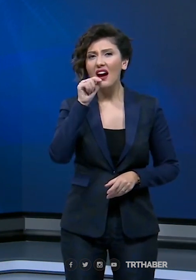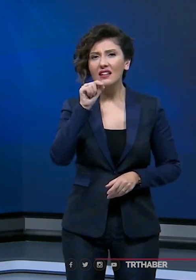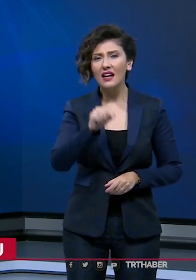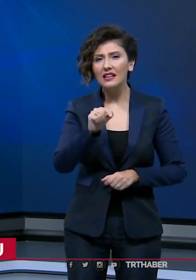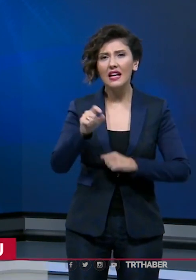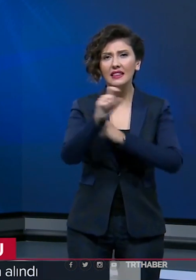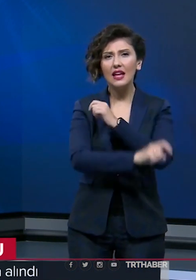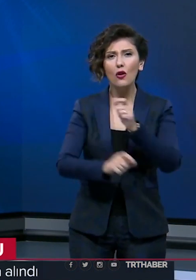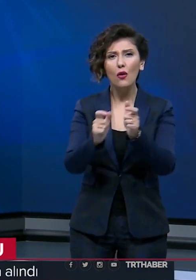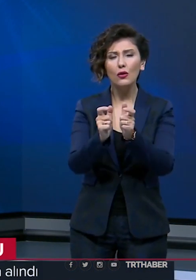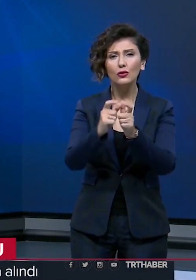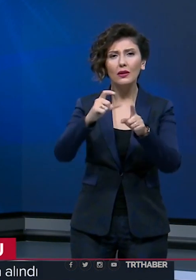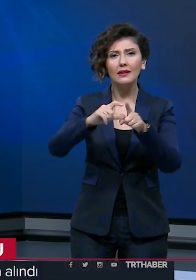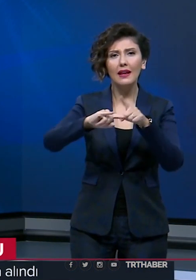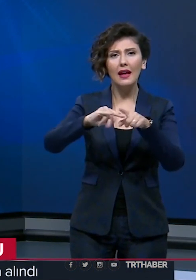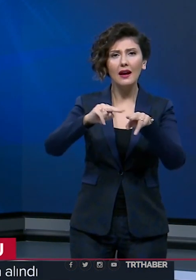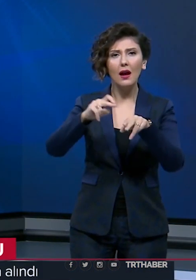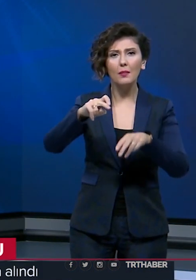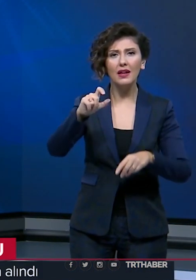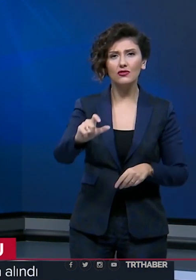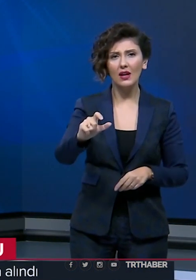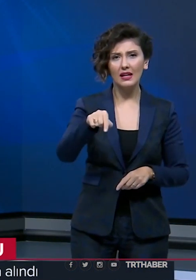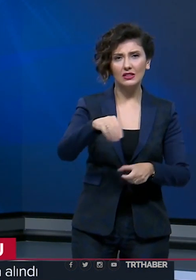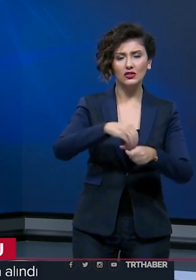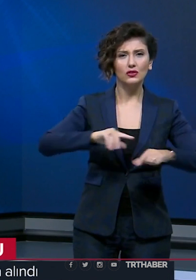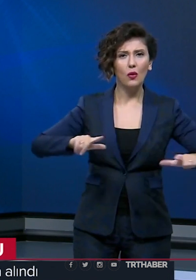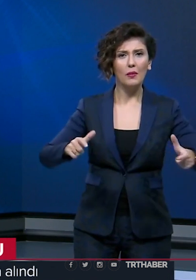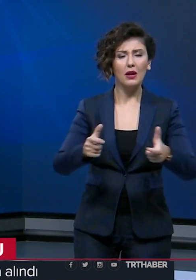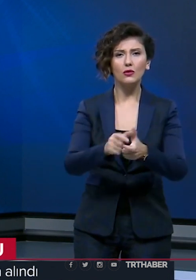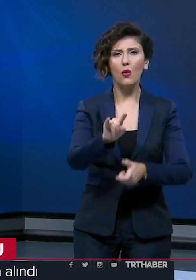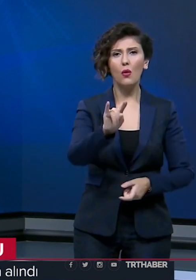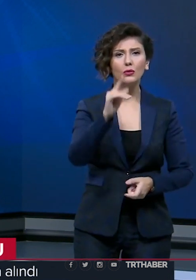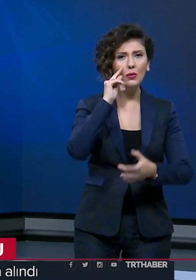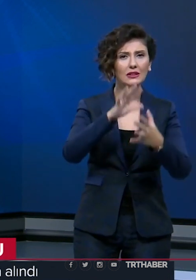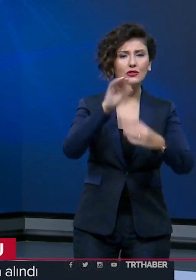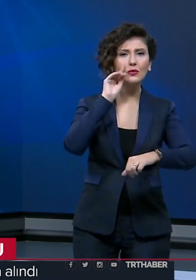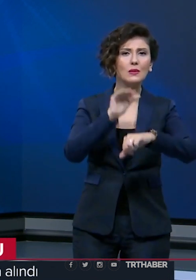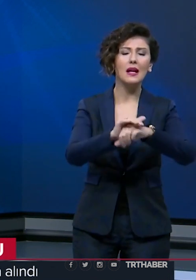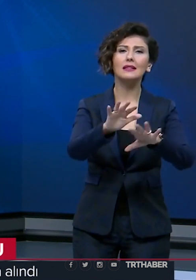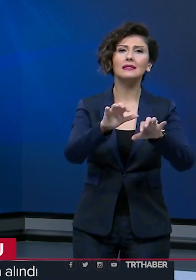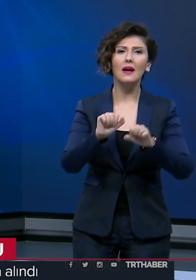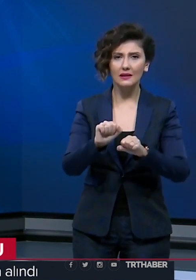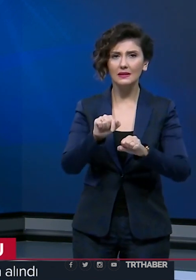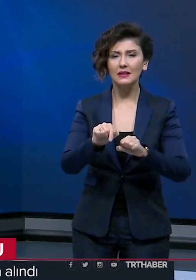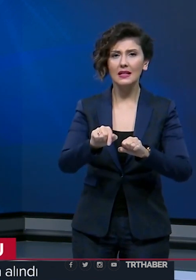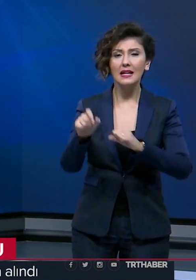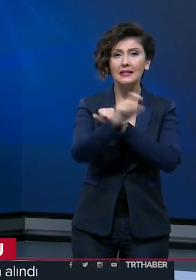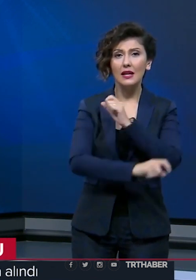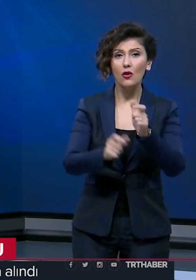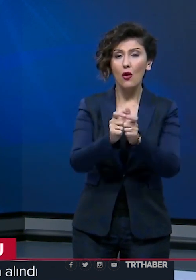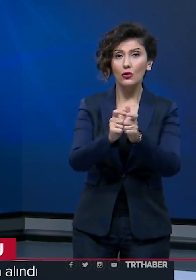Ankara'da terör örgütü DHKPC'ye yönelik operasyonda 14 kişi gözaltına alındı.